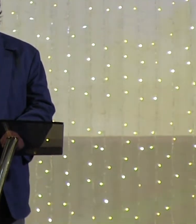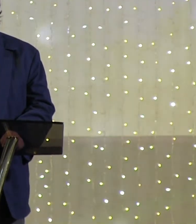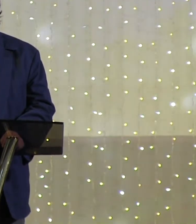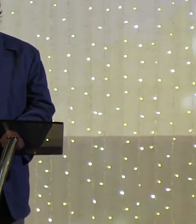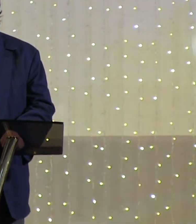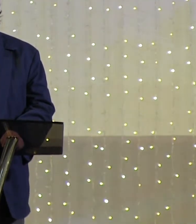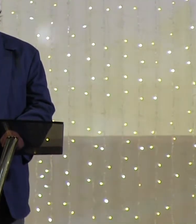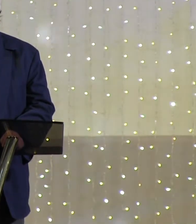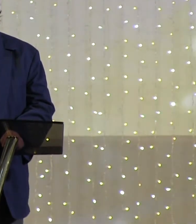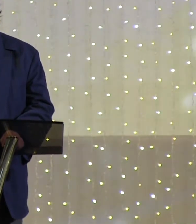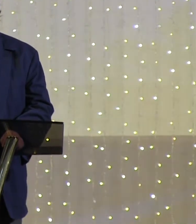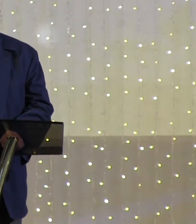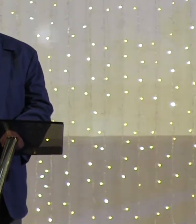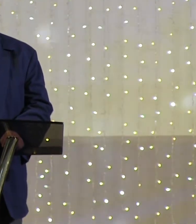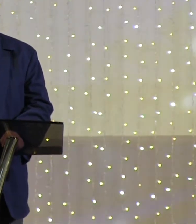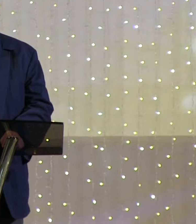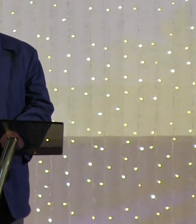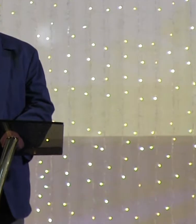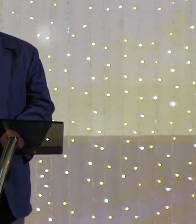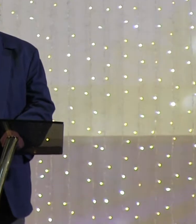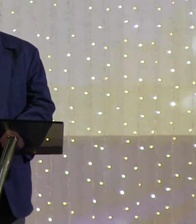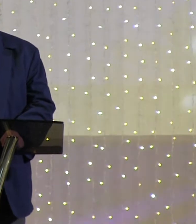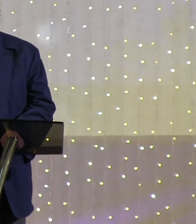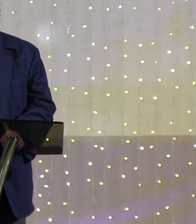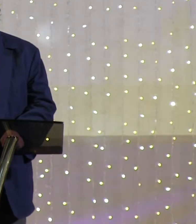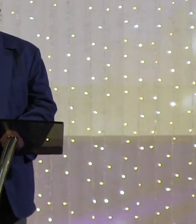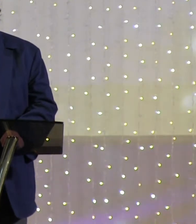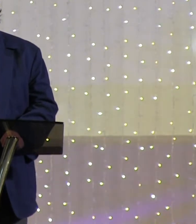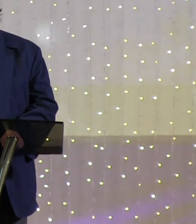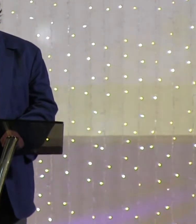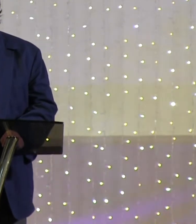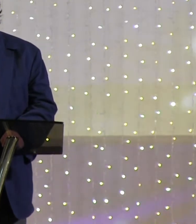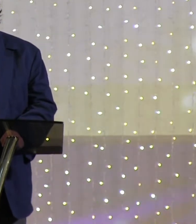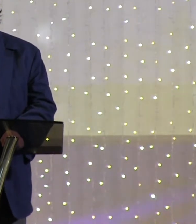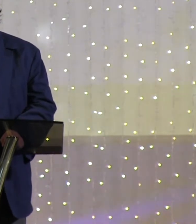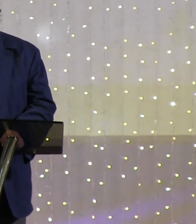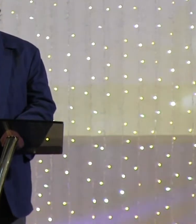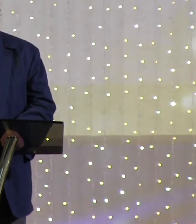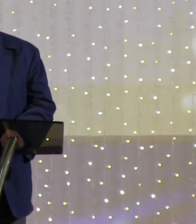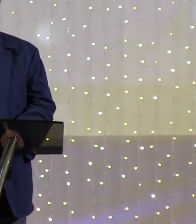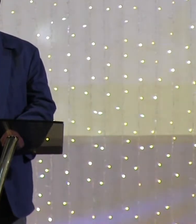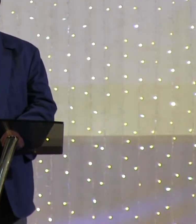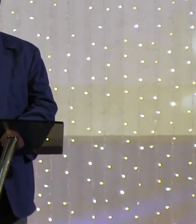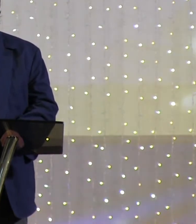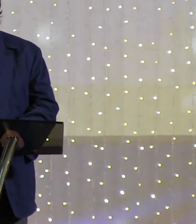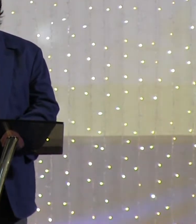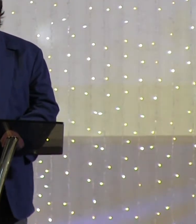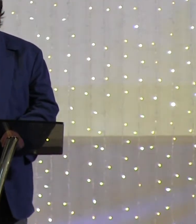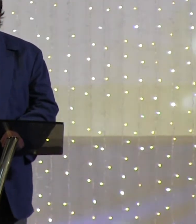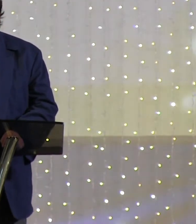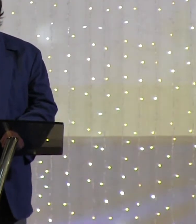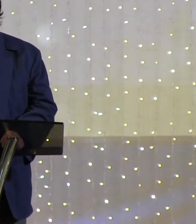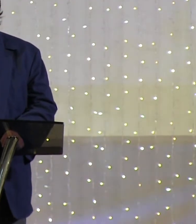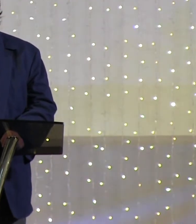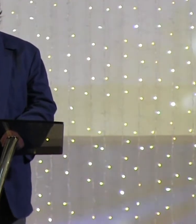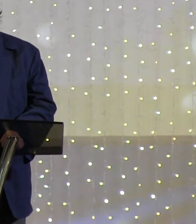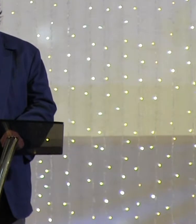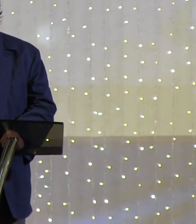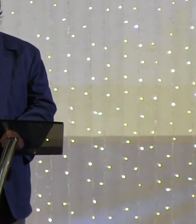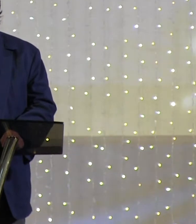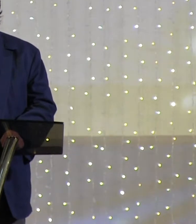продолжать до тех пор, пока не придет Христос и не заберет нас с этой земли, или мы не уйдем в вечность